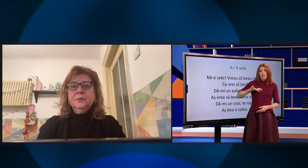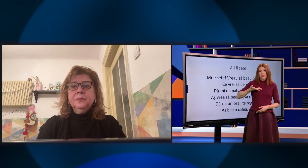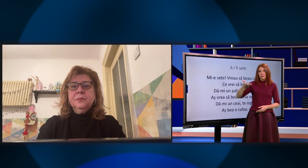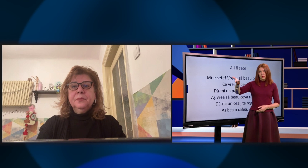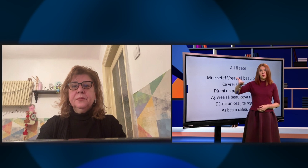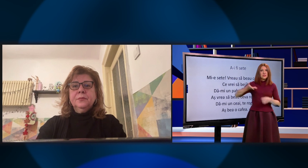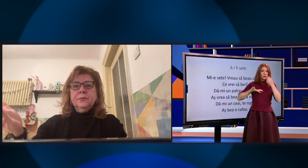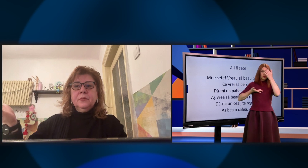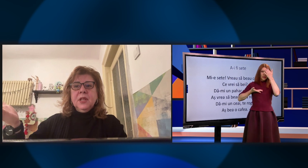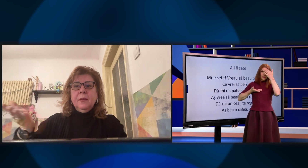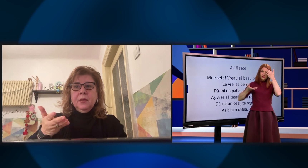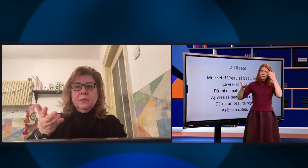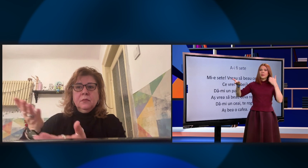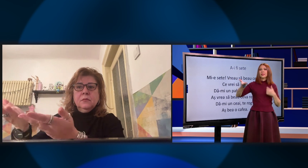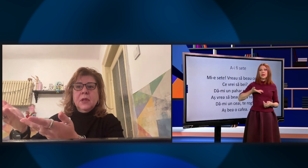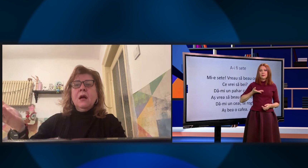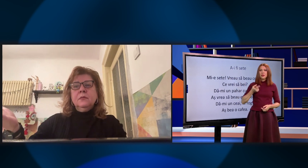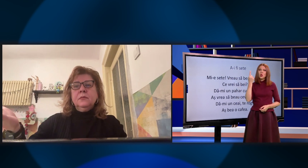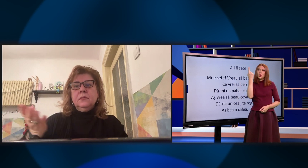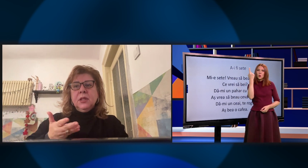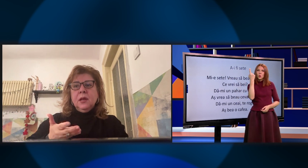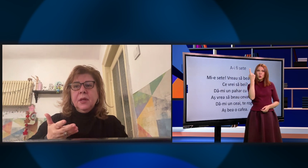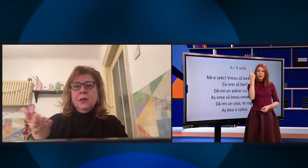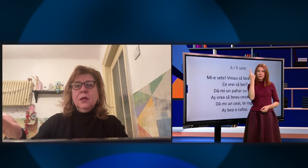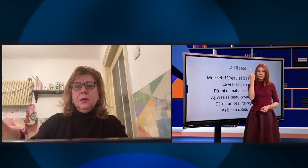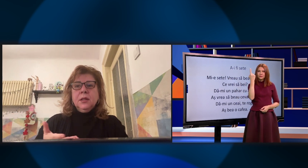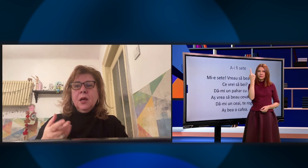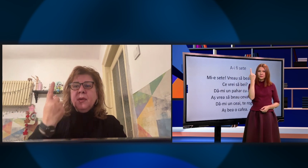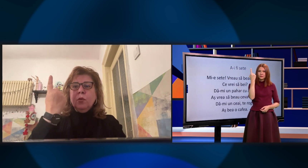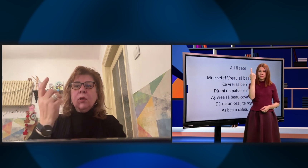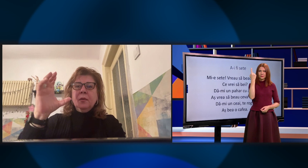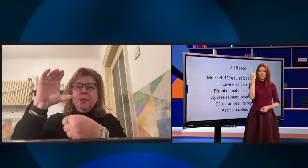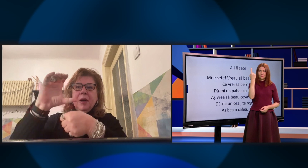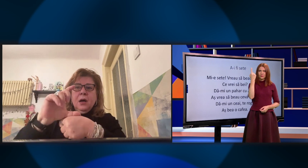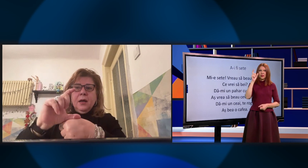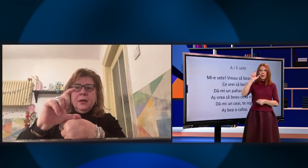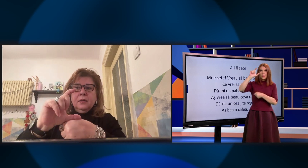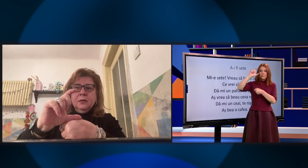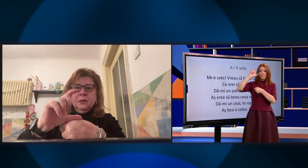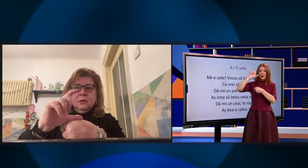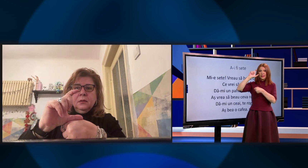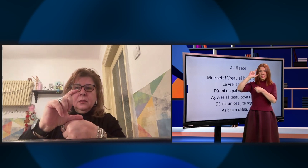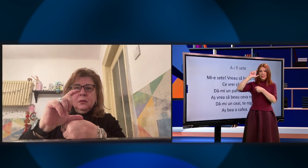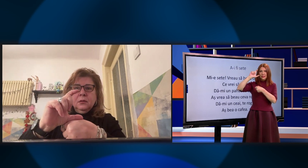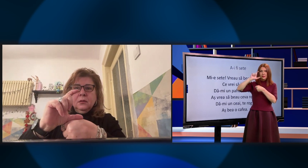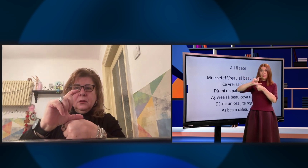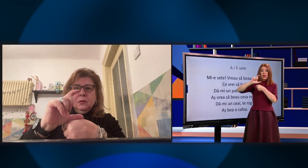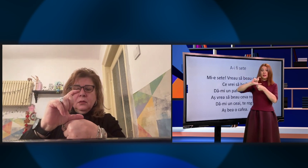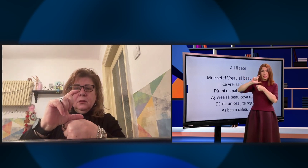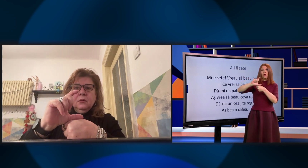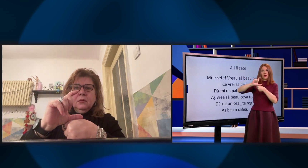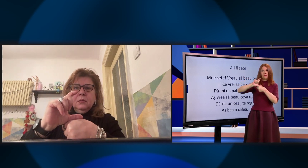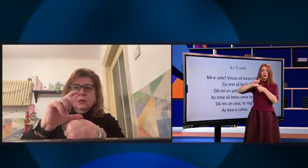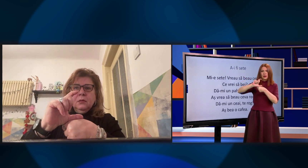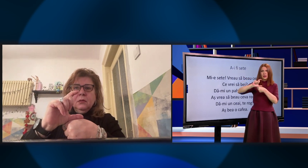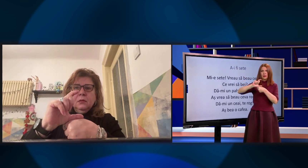Dă-mi. Cu o singură mână. Dă-mi. Un. Un pahar. Atenție, Carmen. A.